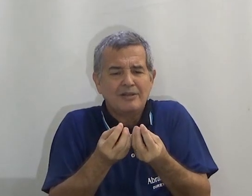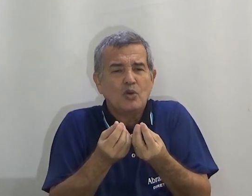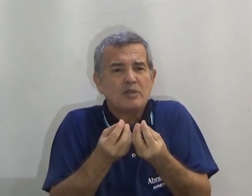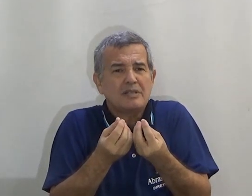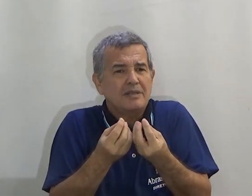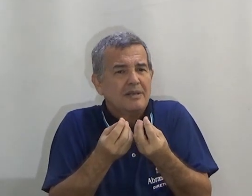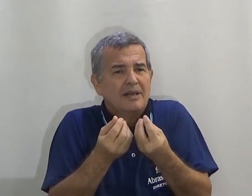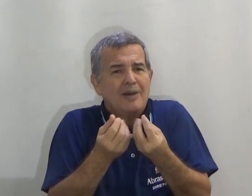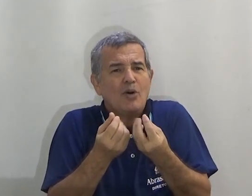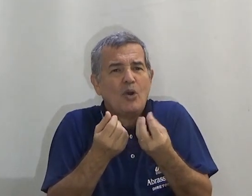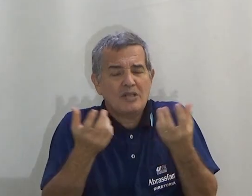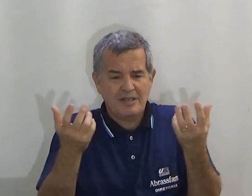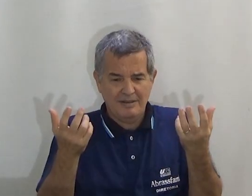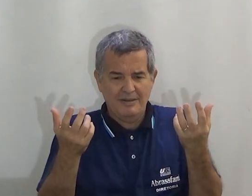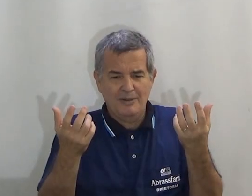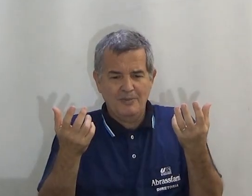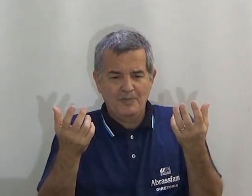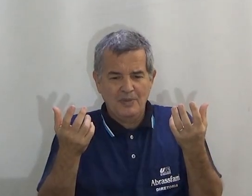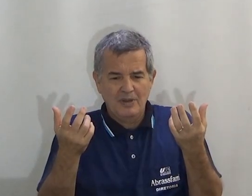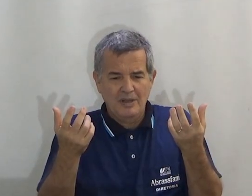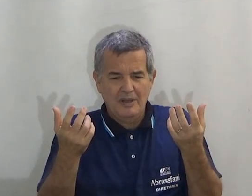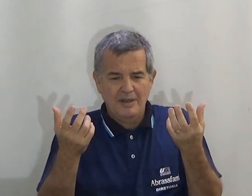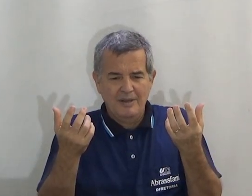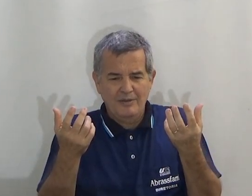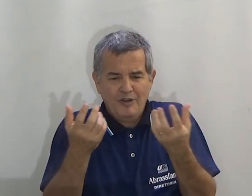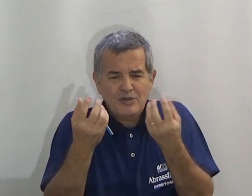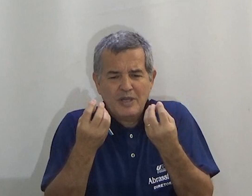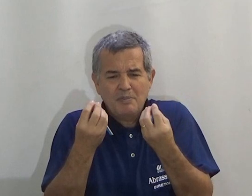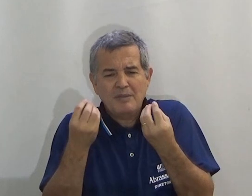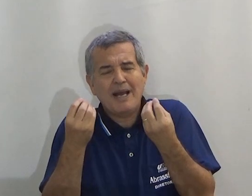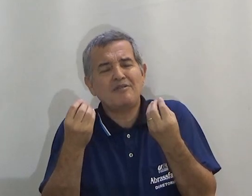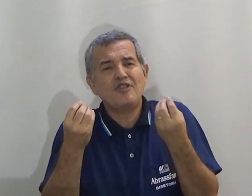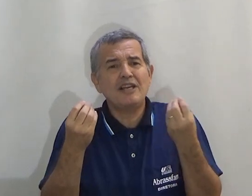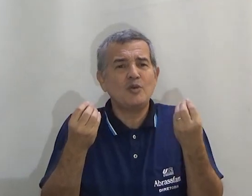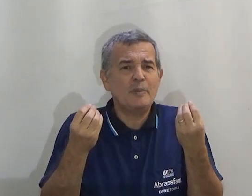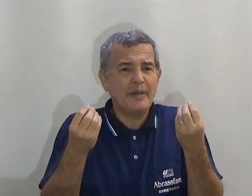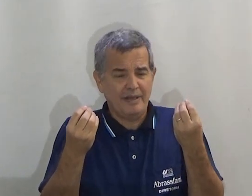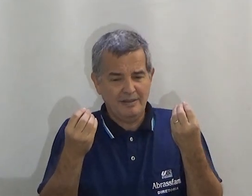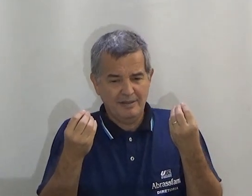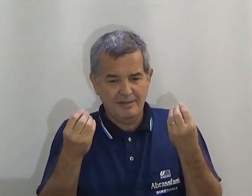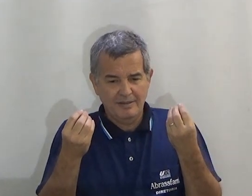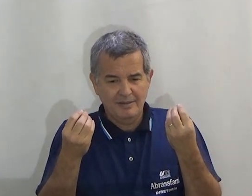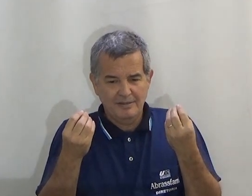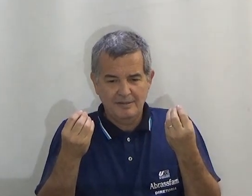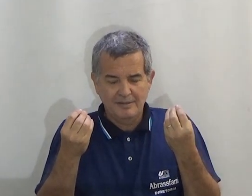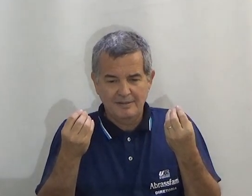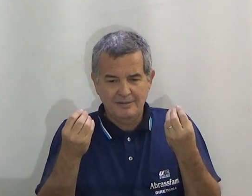linda. Doce. Amorosa. Veja o que maravilha é do bebê.